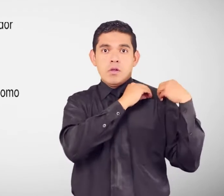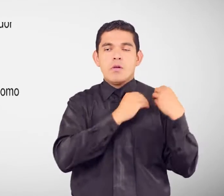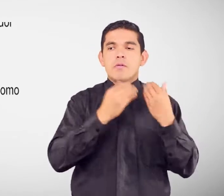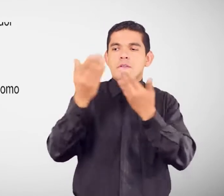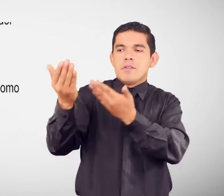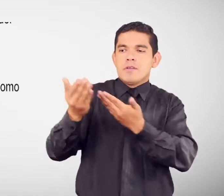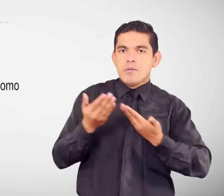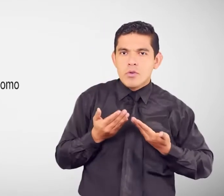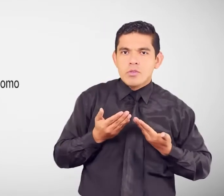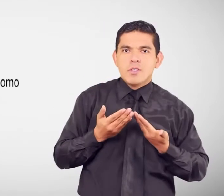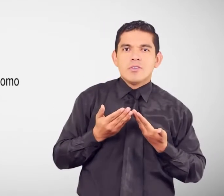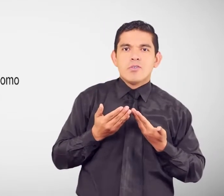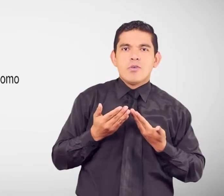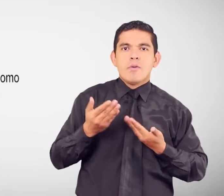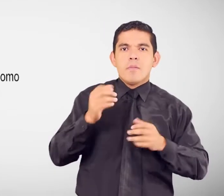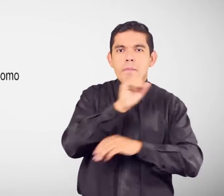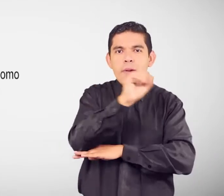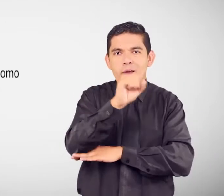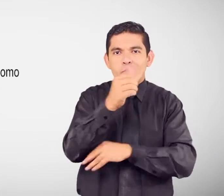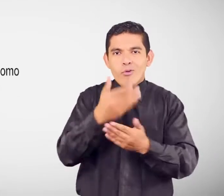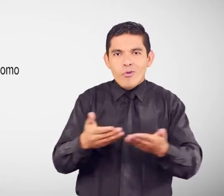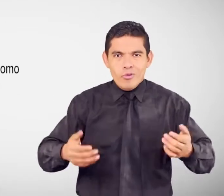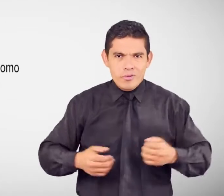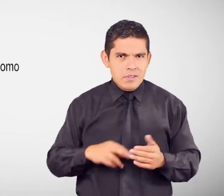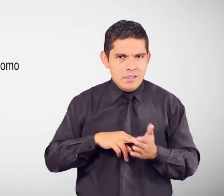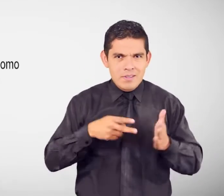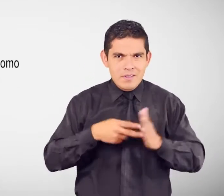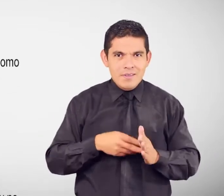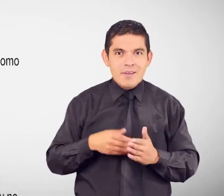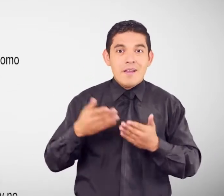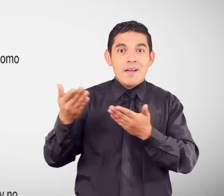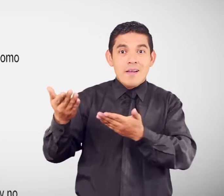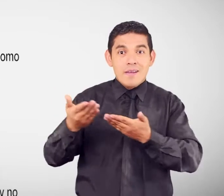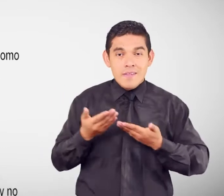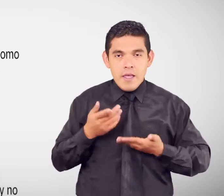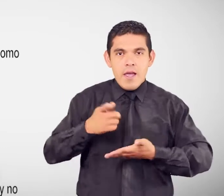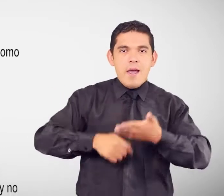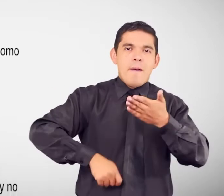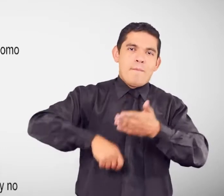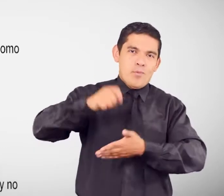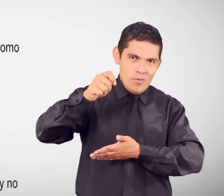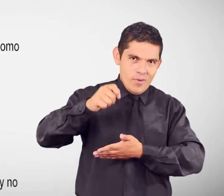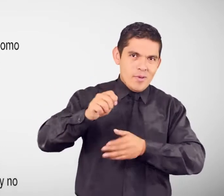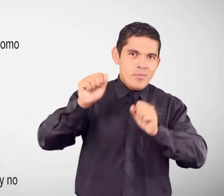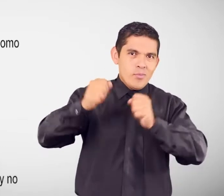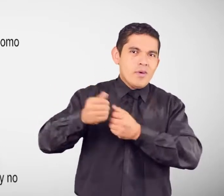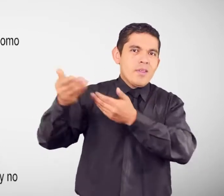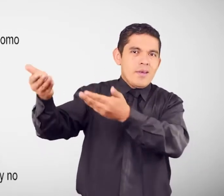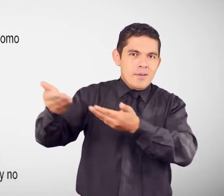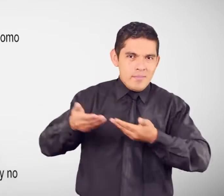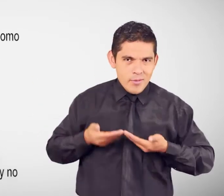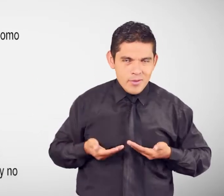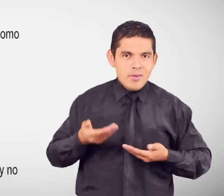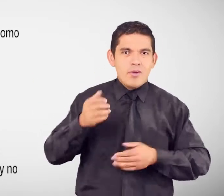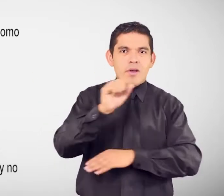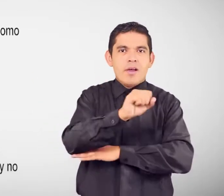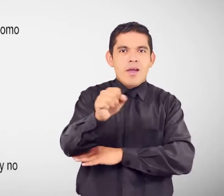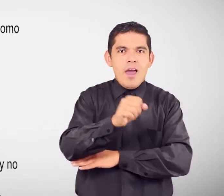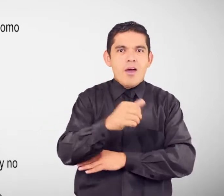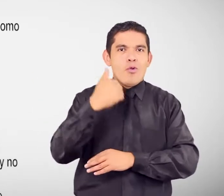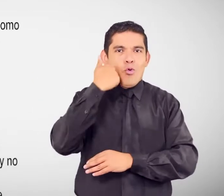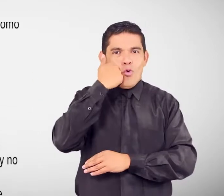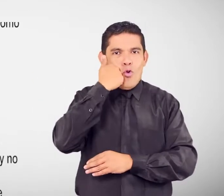bienes ¿En qué consiste? Obtención De una autorización Para la importación De vehículos Ortopédicos Y no